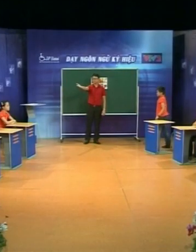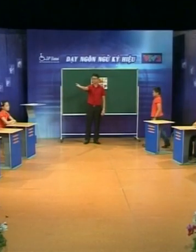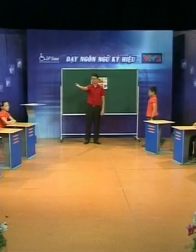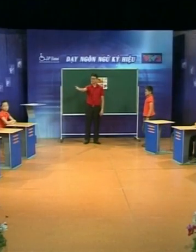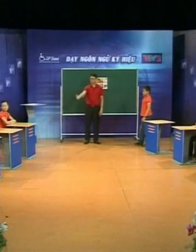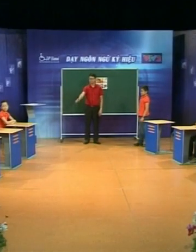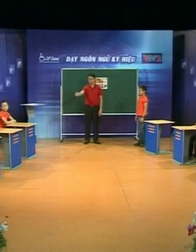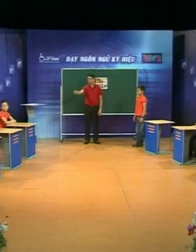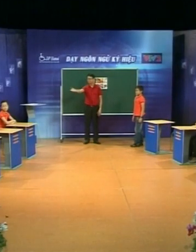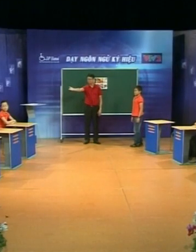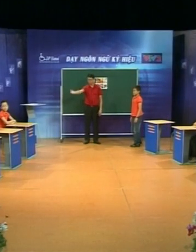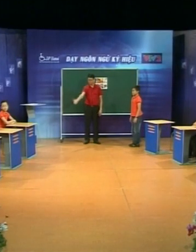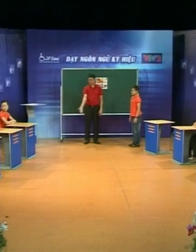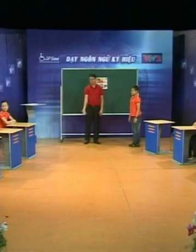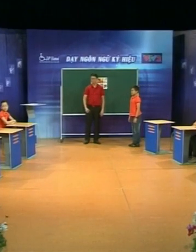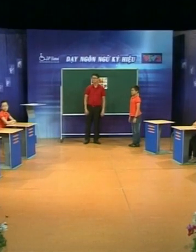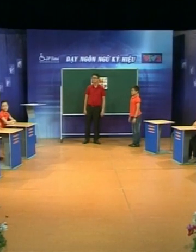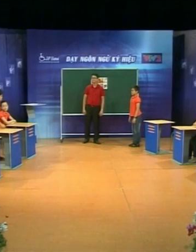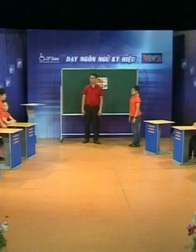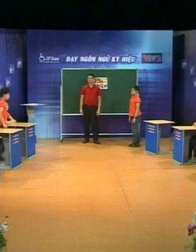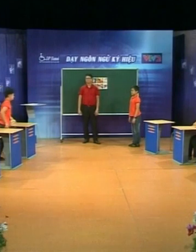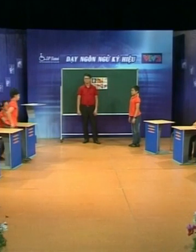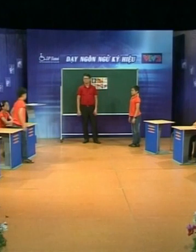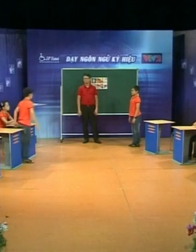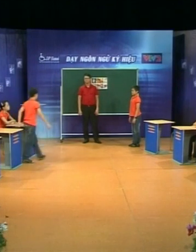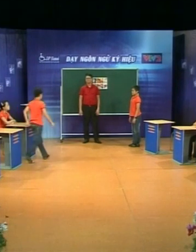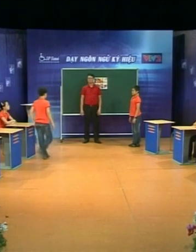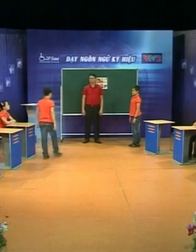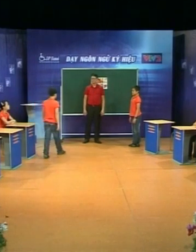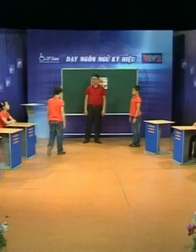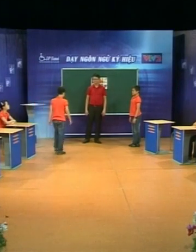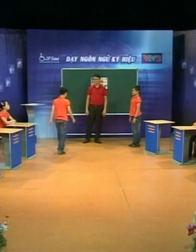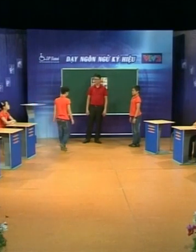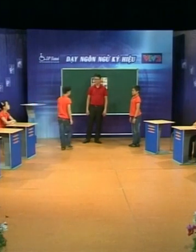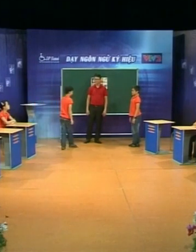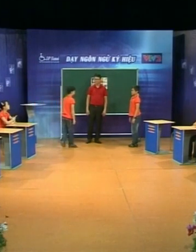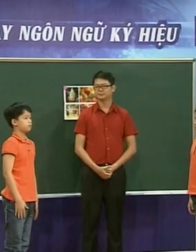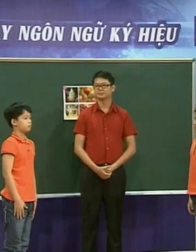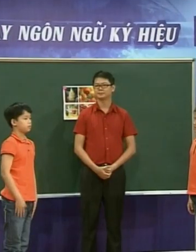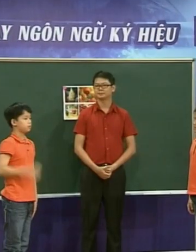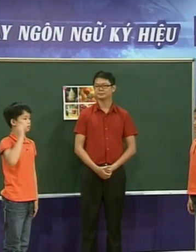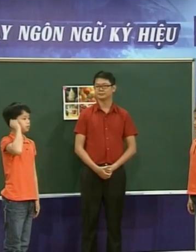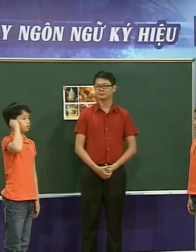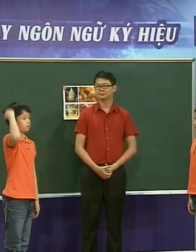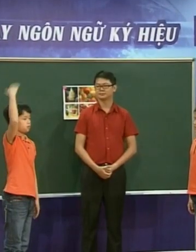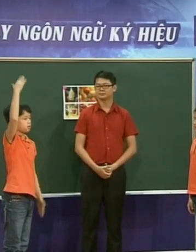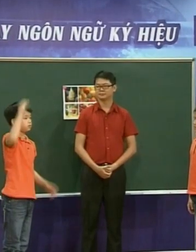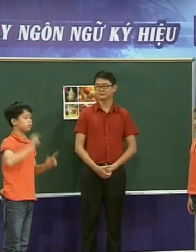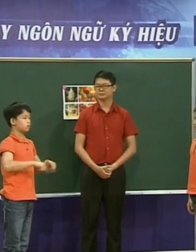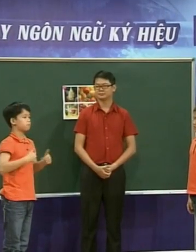Bây giờ các em cùng thực hành tiếp mẫu câu Bạn ấy là người như thế nào thông qua tình huống vừa rồi nhé Theo bạn thì người chị trong tình huống vừa